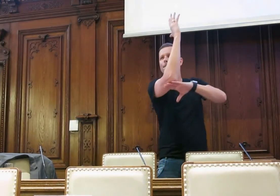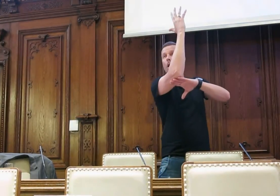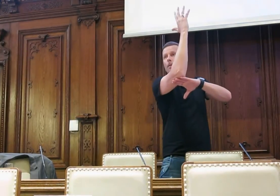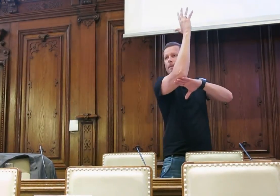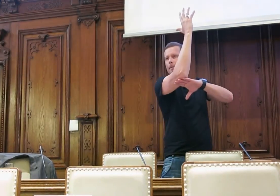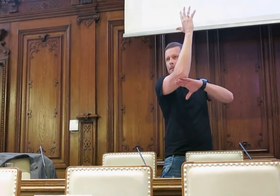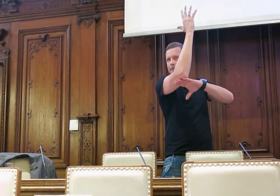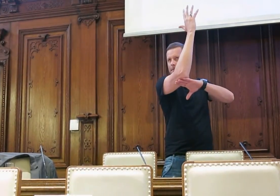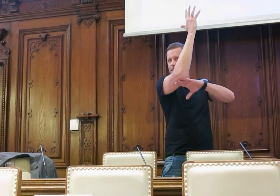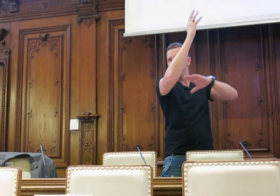Schön ein Baum.